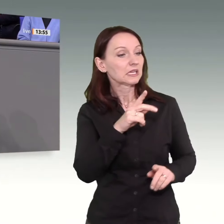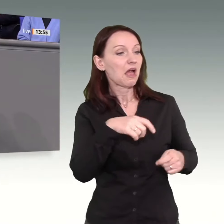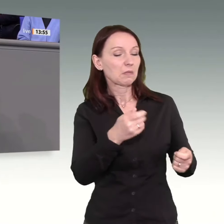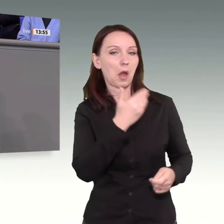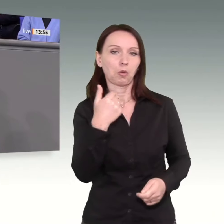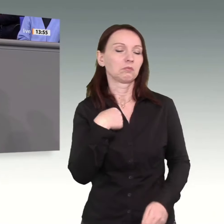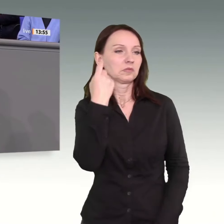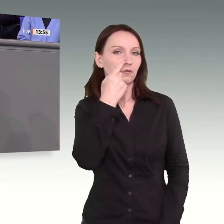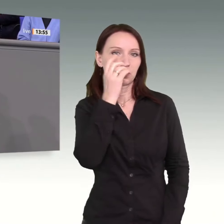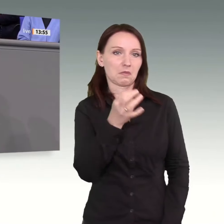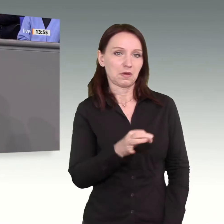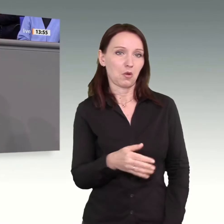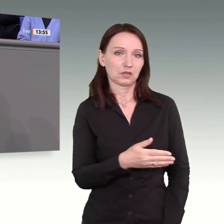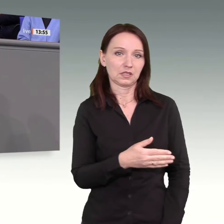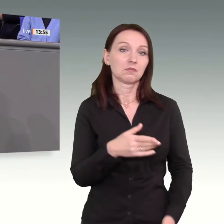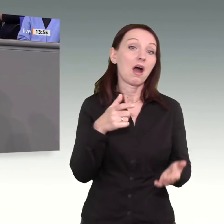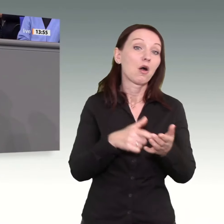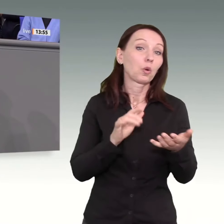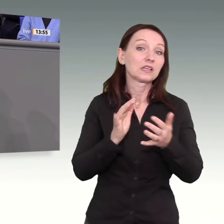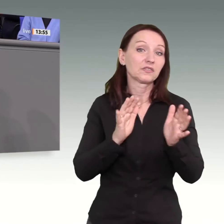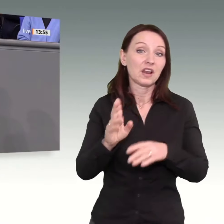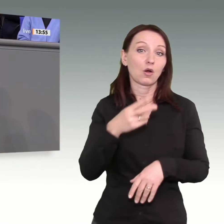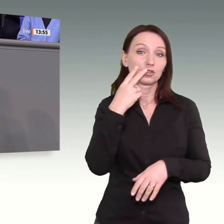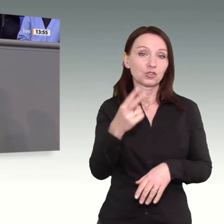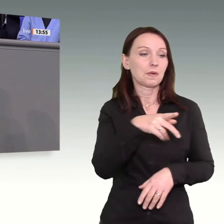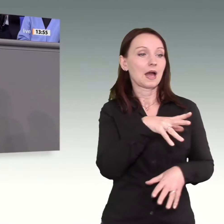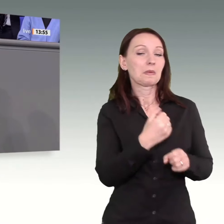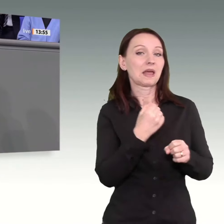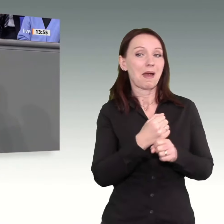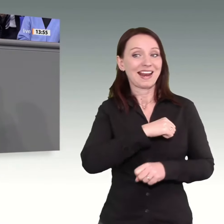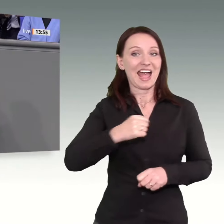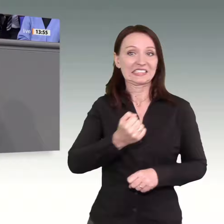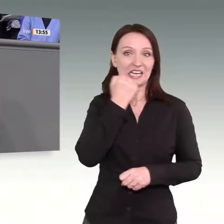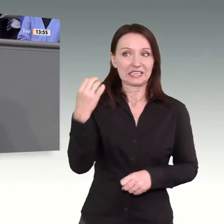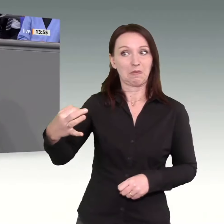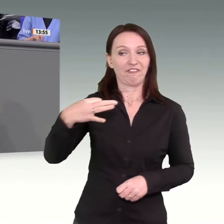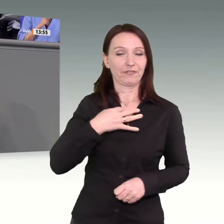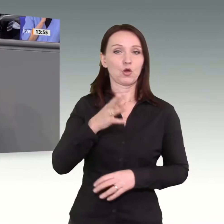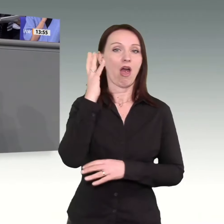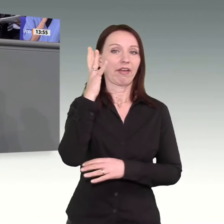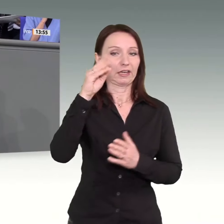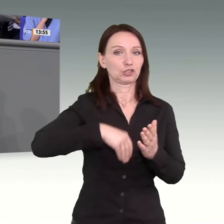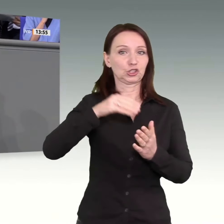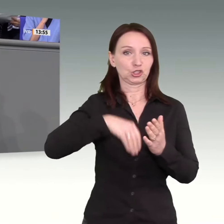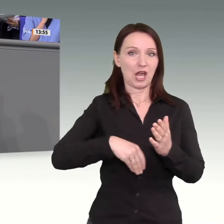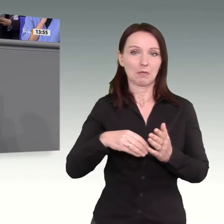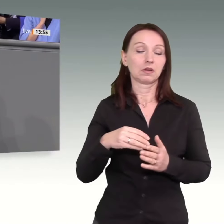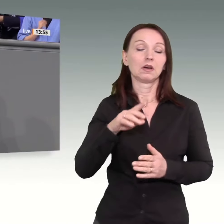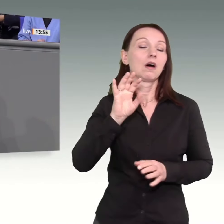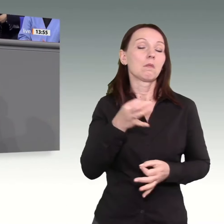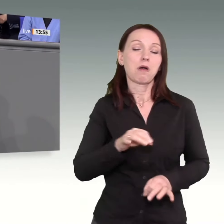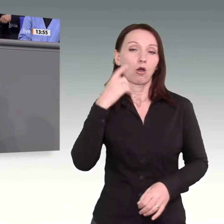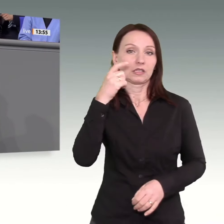Und vielleicht liegt es auch daran, wenn man sich die Reden von rechtsextremen Mitarbeitern schreiben lässt, dann ist kein Wunder, dass am Ende auch rechtsextremer Mist dabei